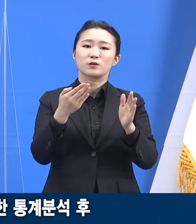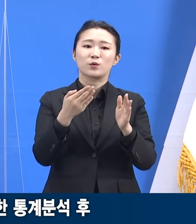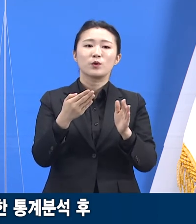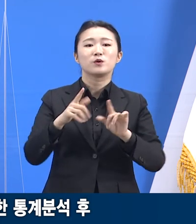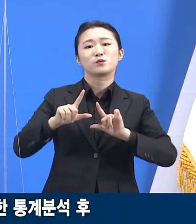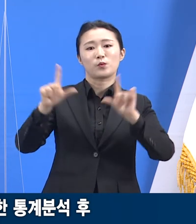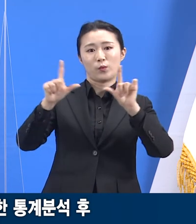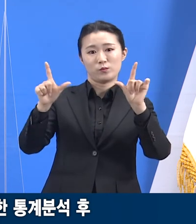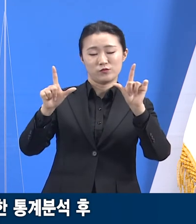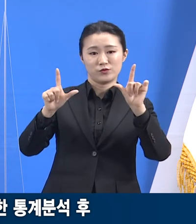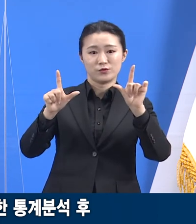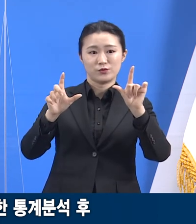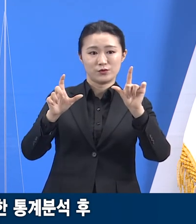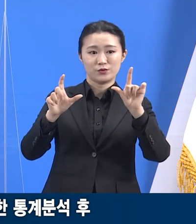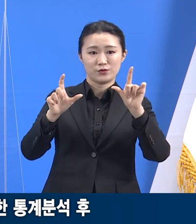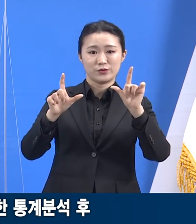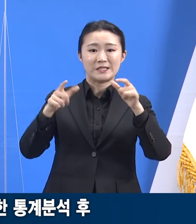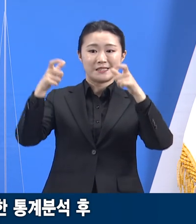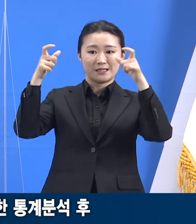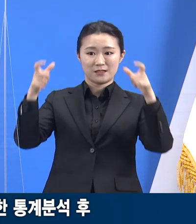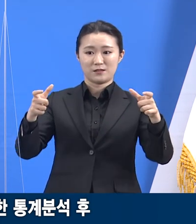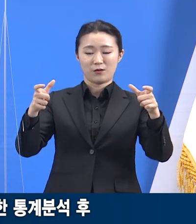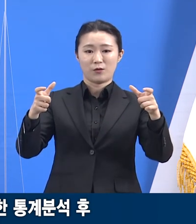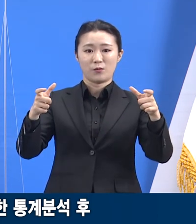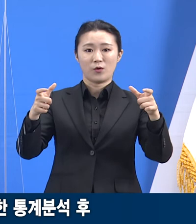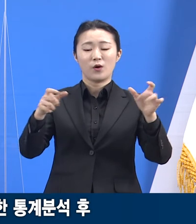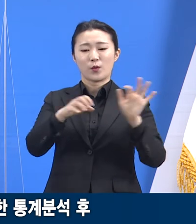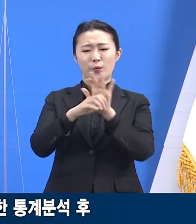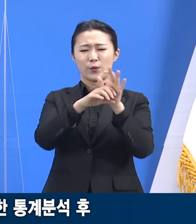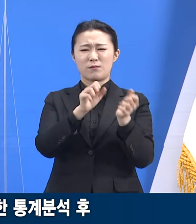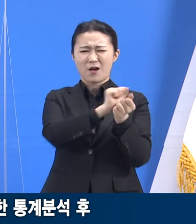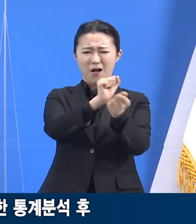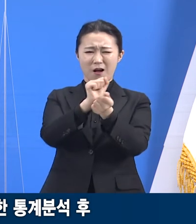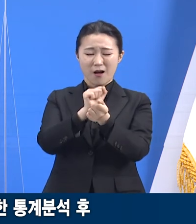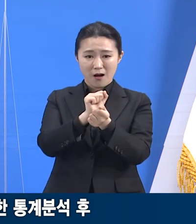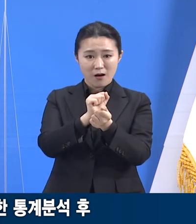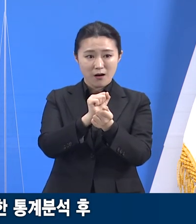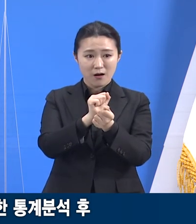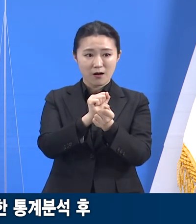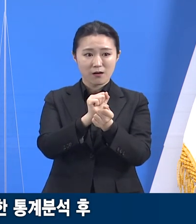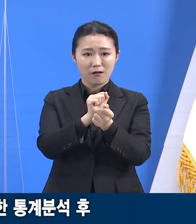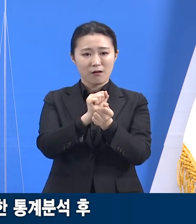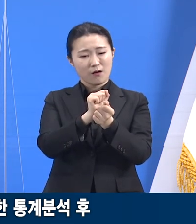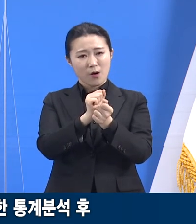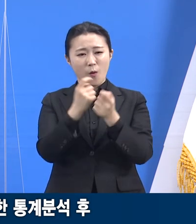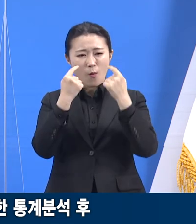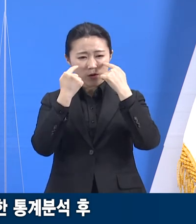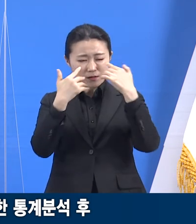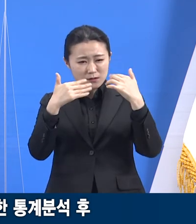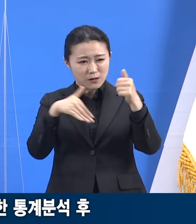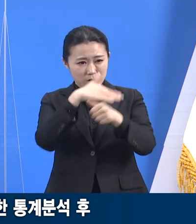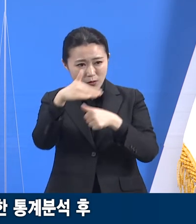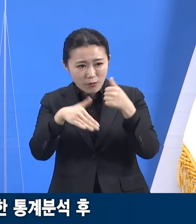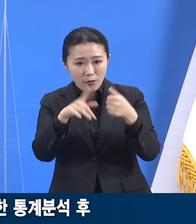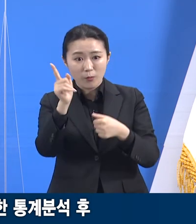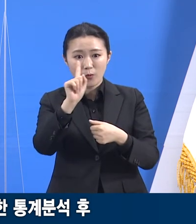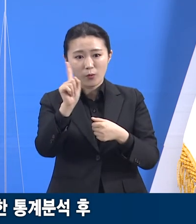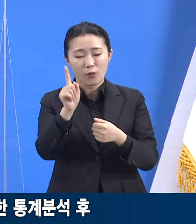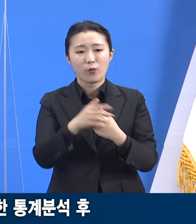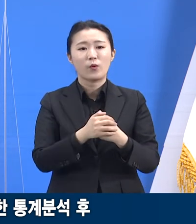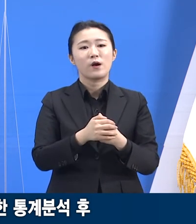발생 유행의 가장 뚜렷한 역학적 특성은 소규모 사업장 유행의 재확산, 그리고